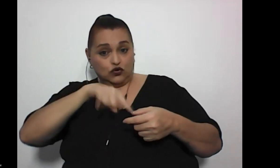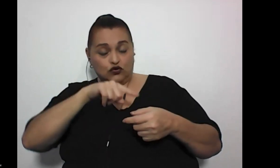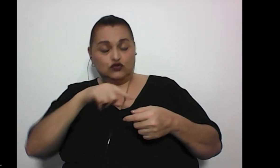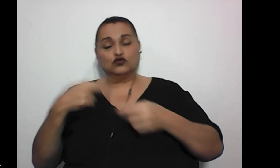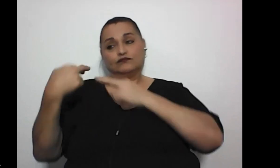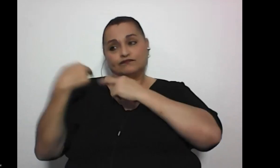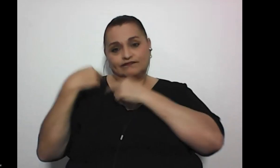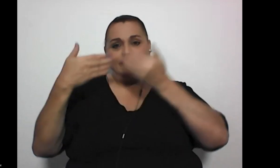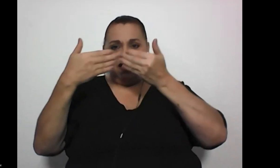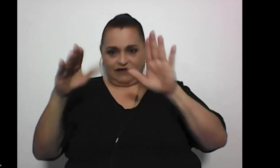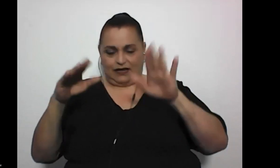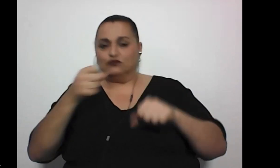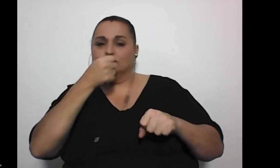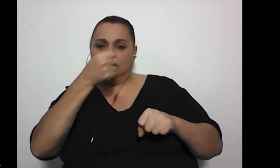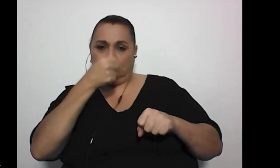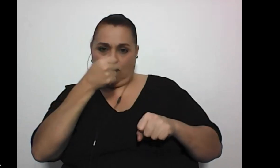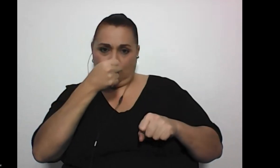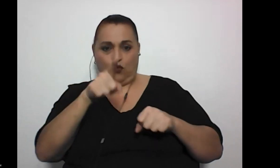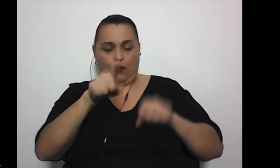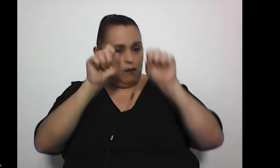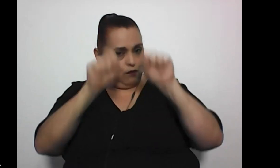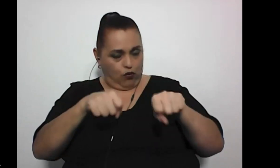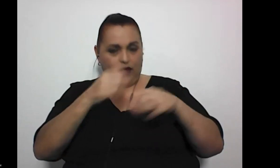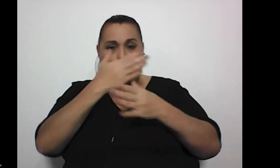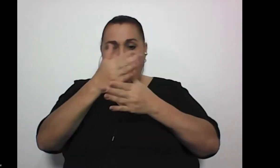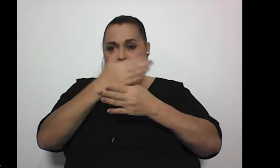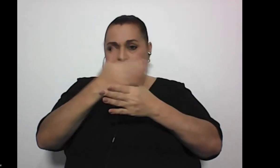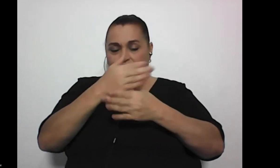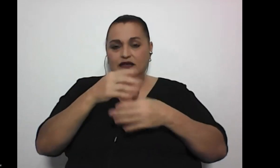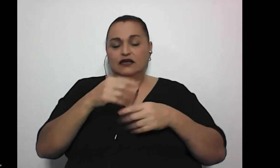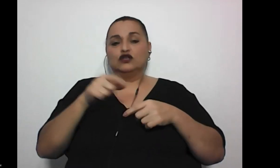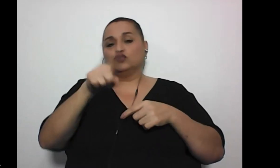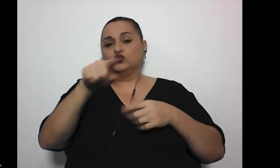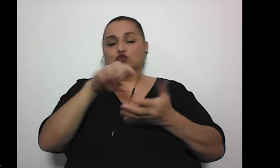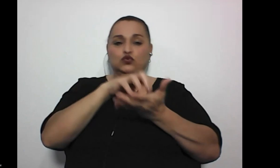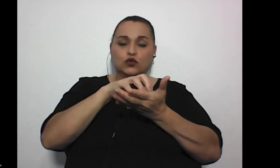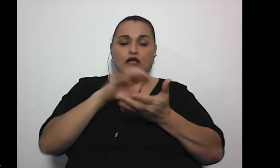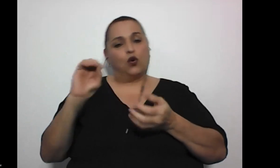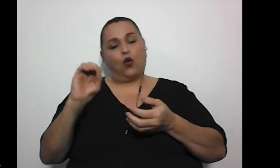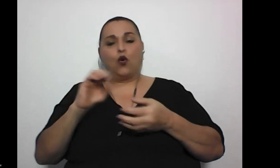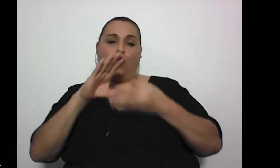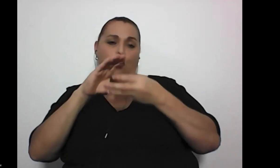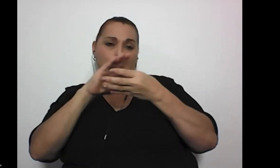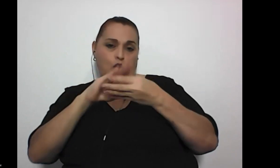entregamos de abrirle micrófono para que nos pueda compartir sus dudas o consultas